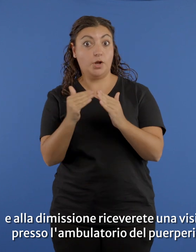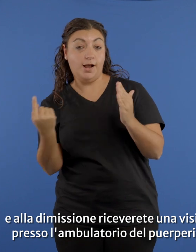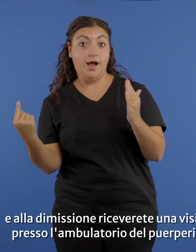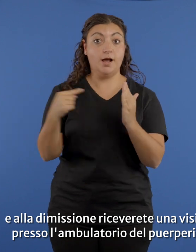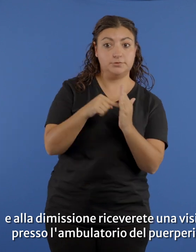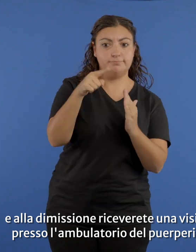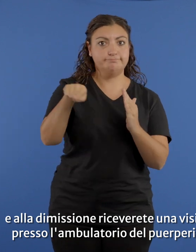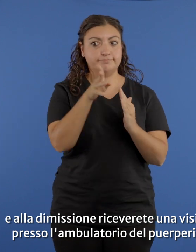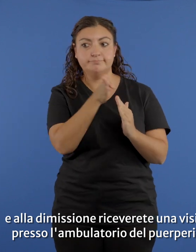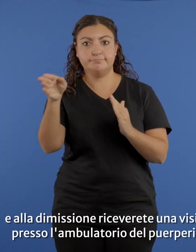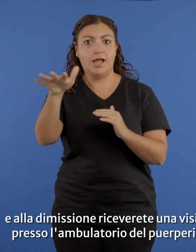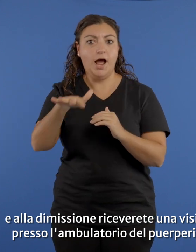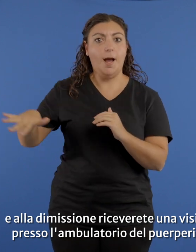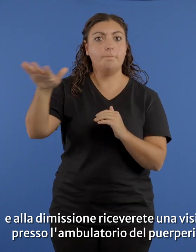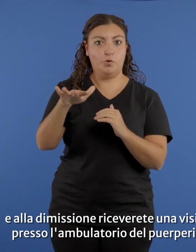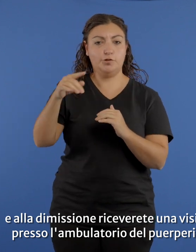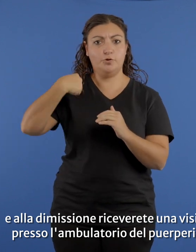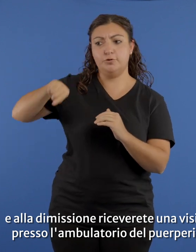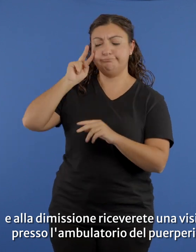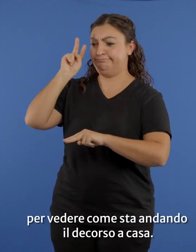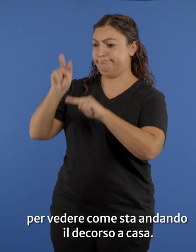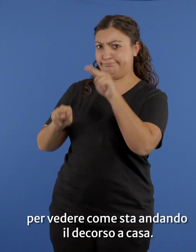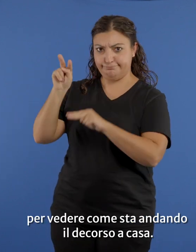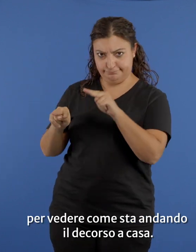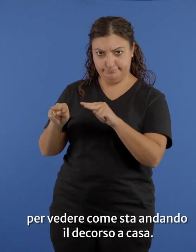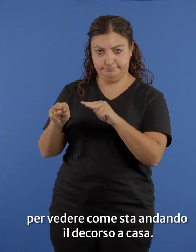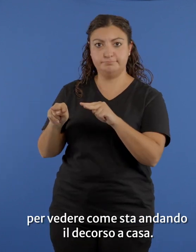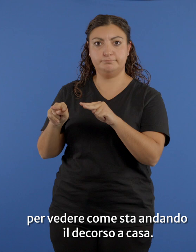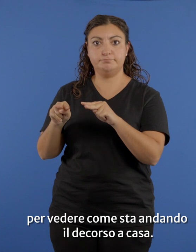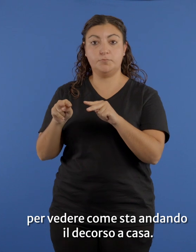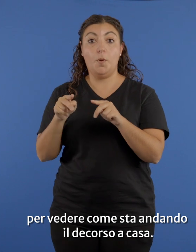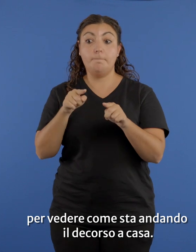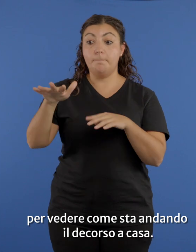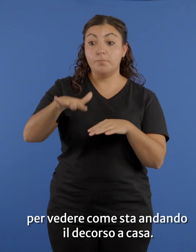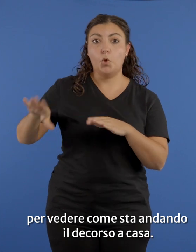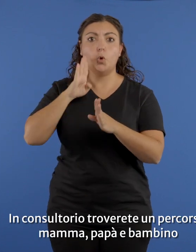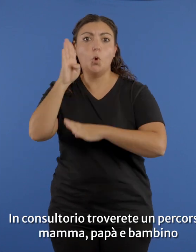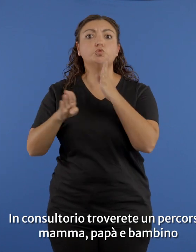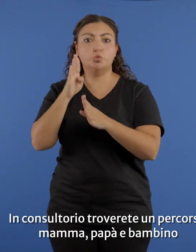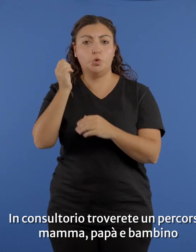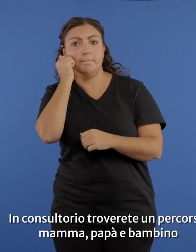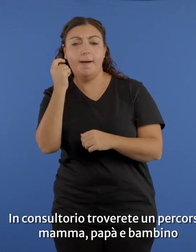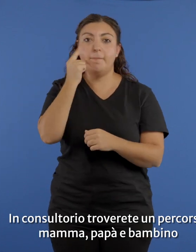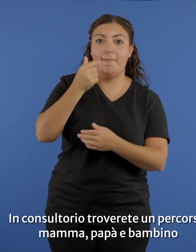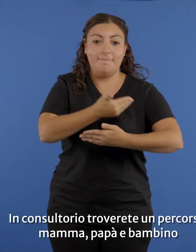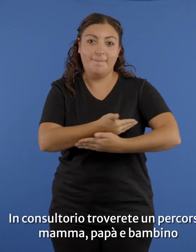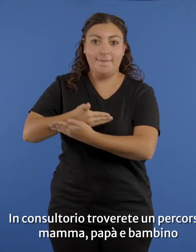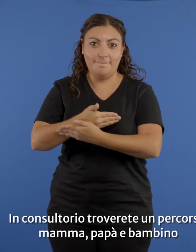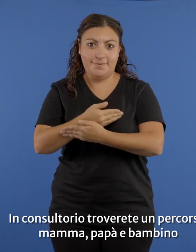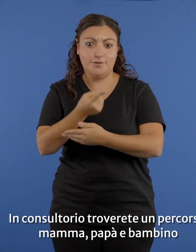riceverete una visita presso l'ambulatorio del puerperio per vedere come sta andando il decorso a casa. In consultorio troverete un percorso